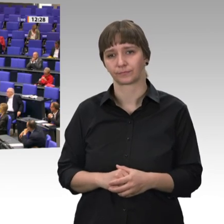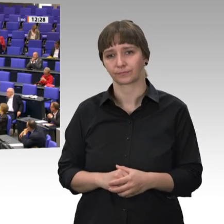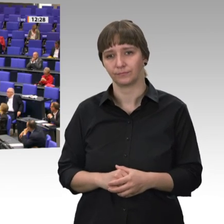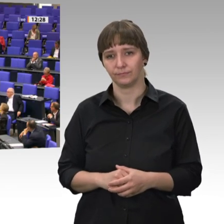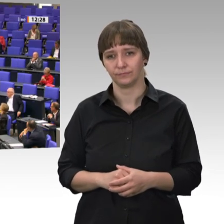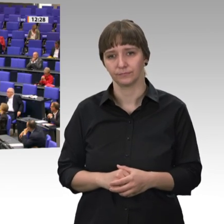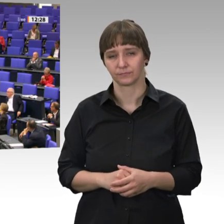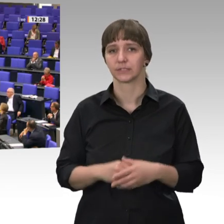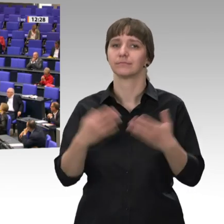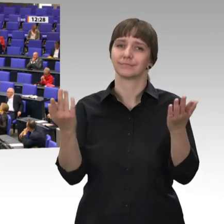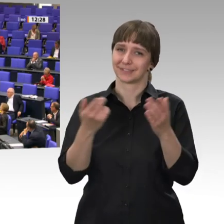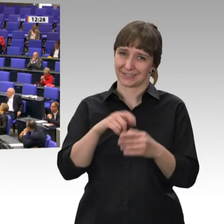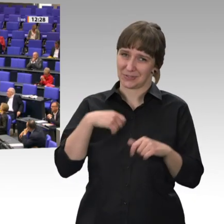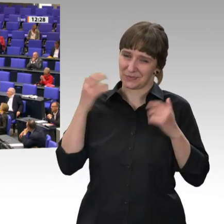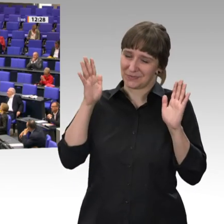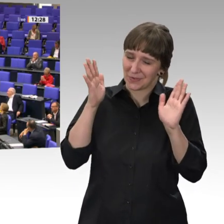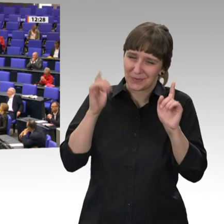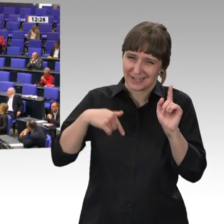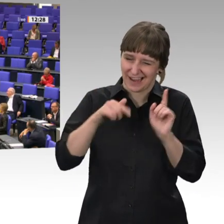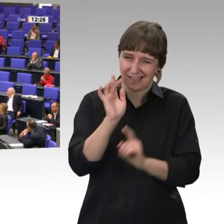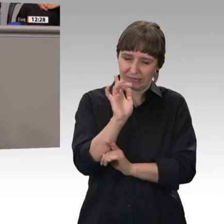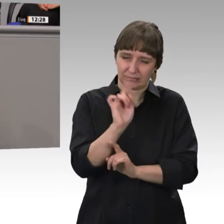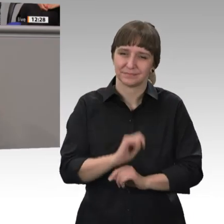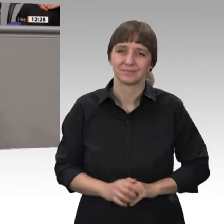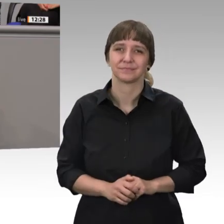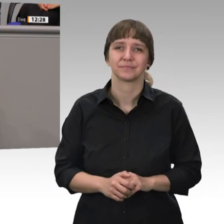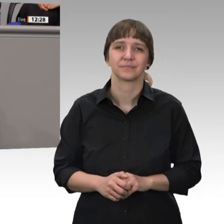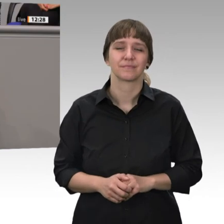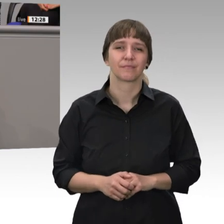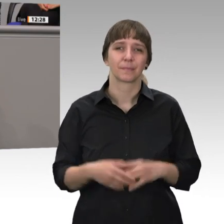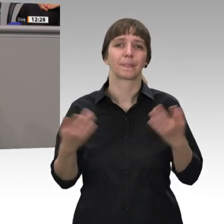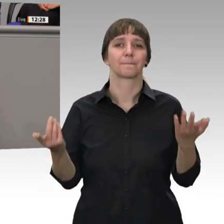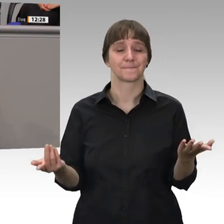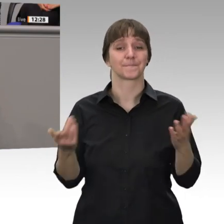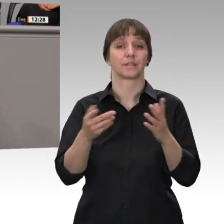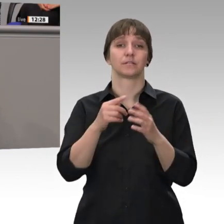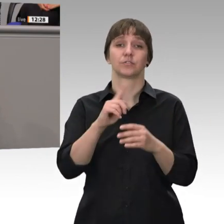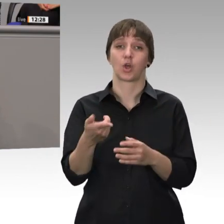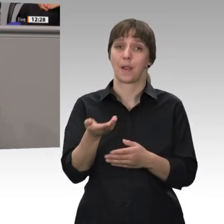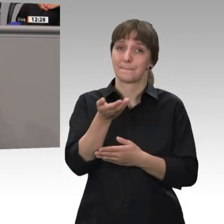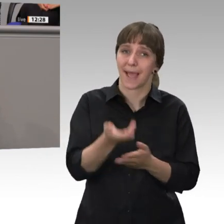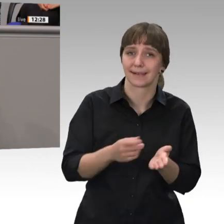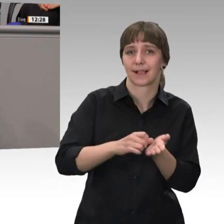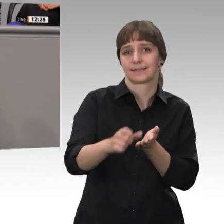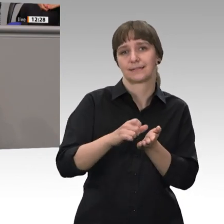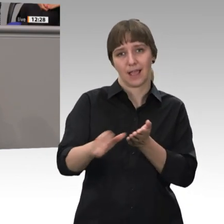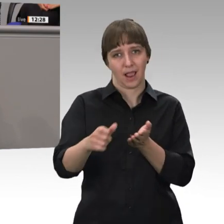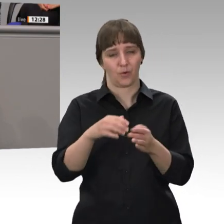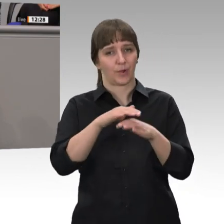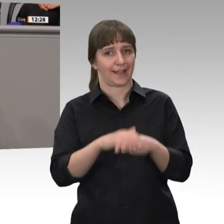Nicht zu früh klatschen. Nicht zu früh klatschen. Die unabhängig von Beitragszahlungen an die Rentenversicherung bei 1 050